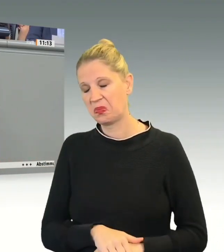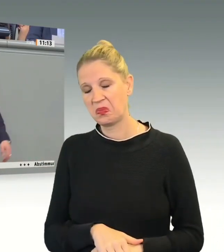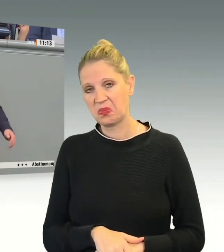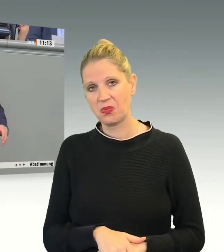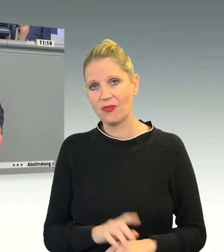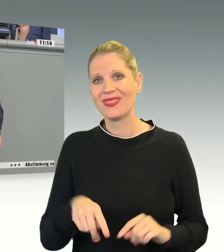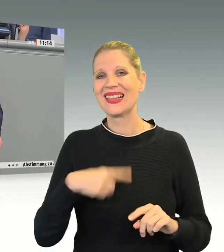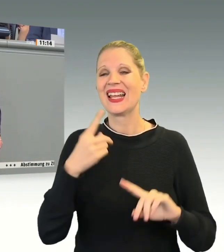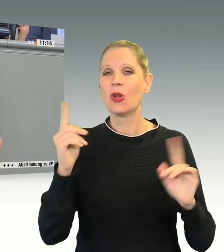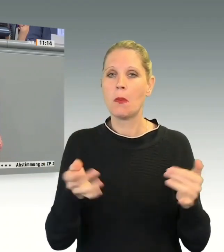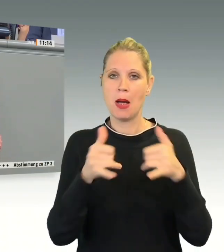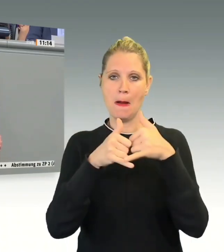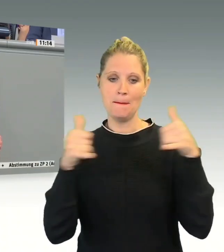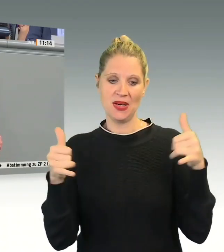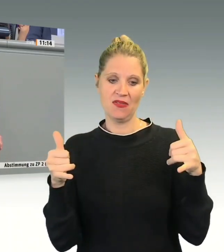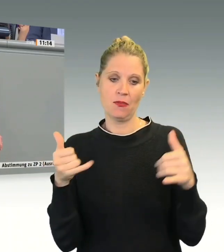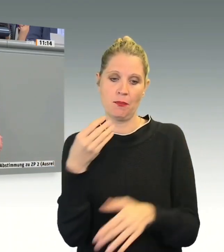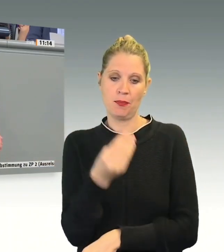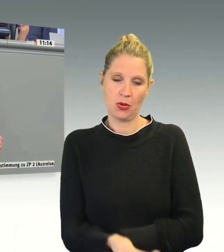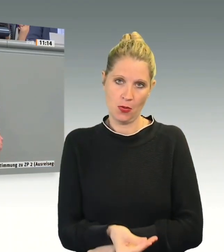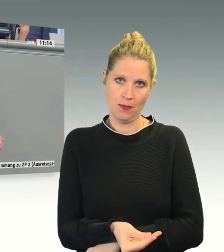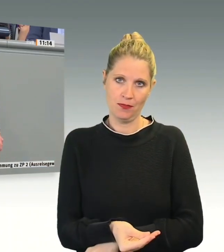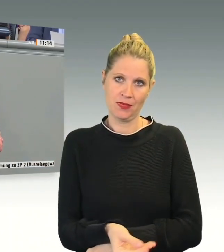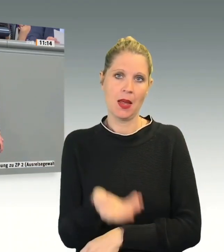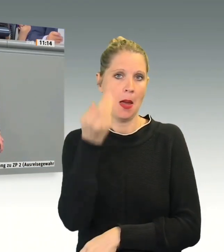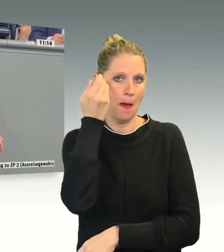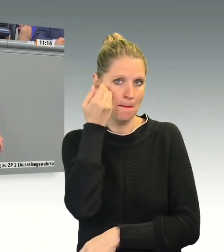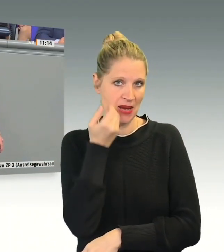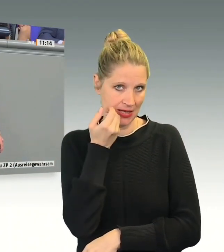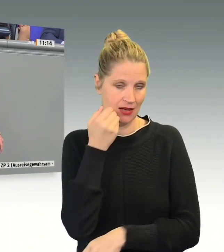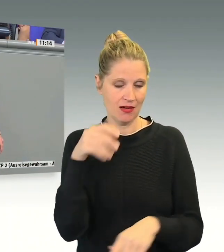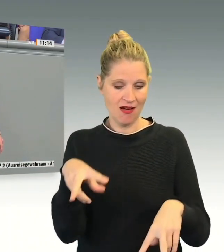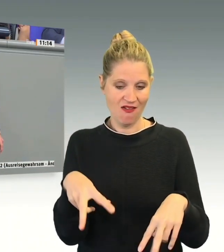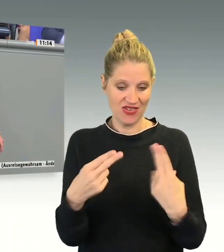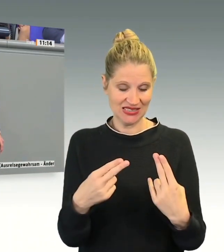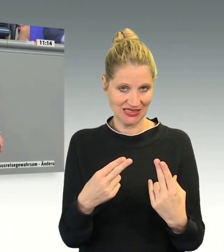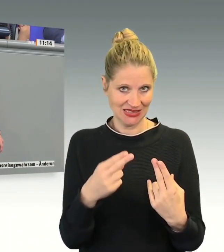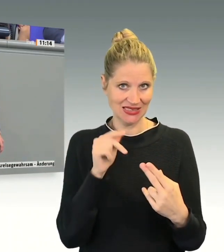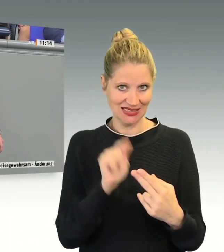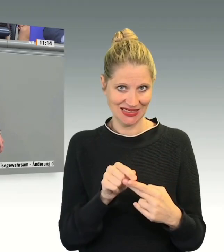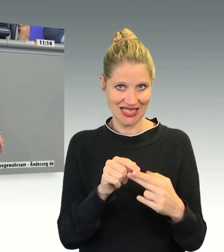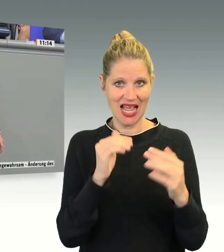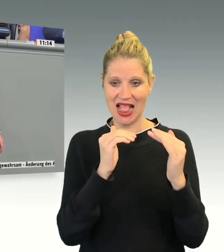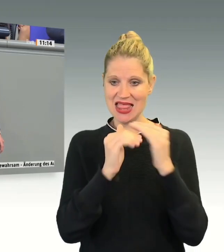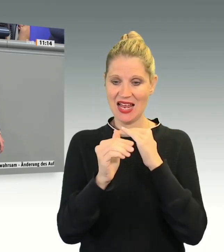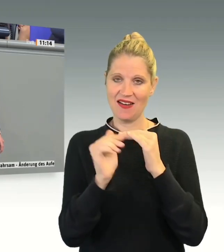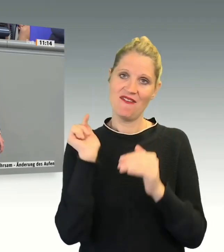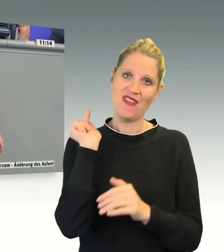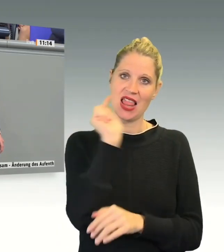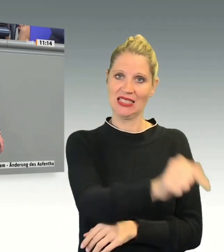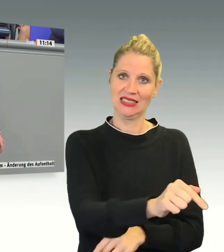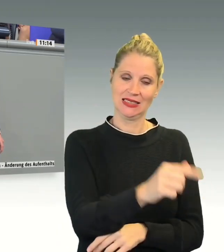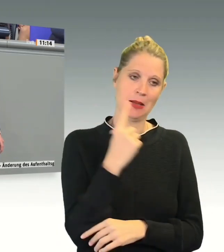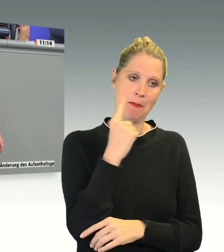Schreiben, und dort gibt es dann die Bitte, unter Fristsetzung das Land nun endgültig zu